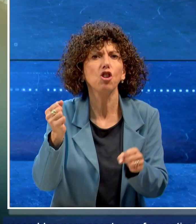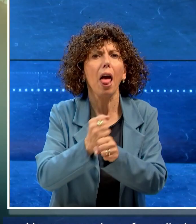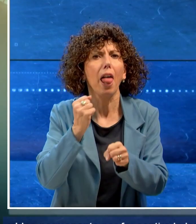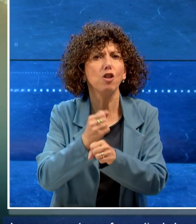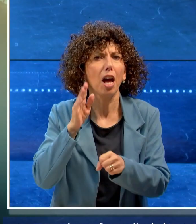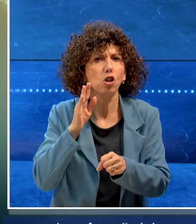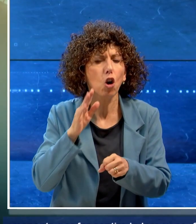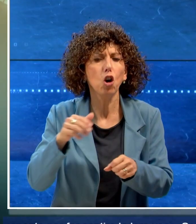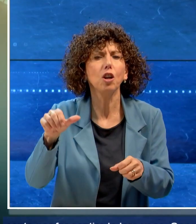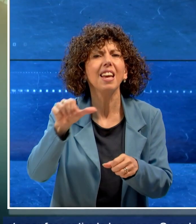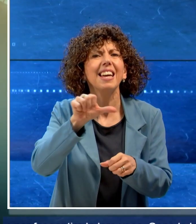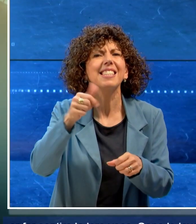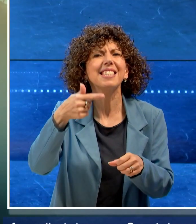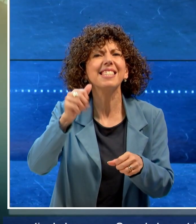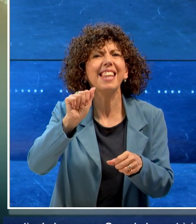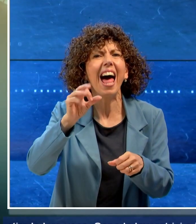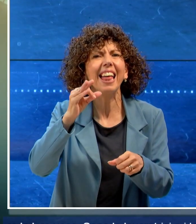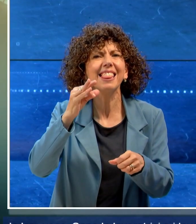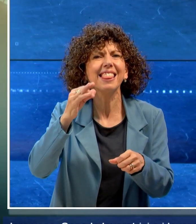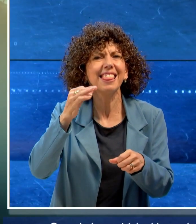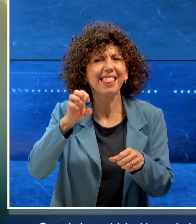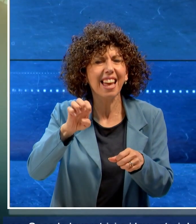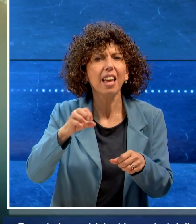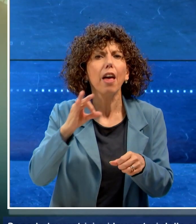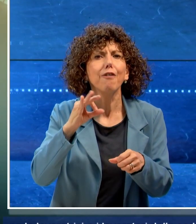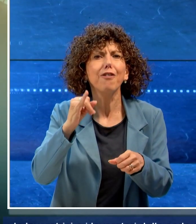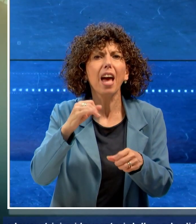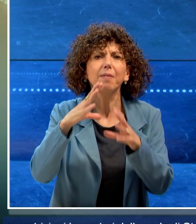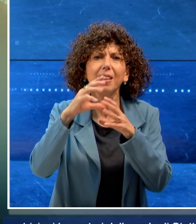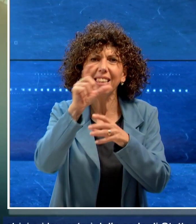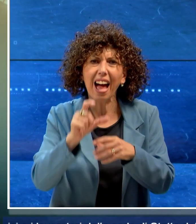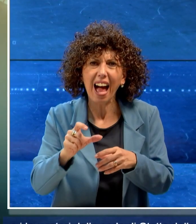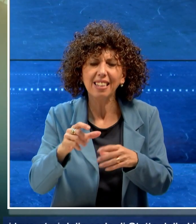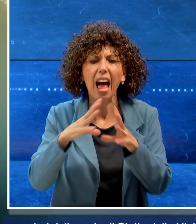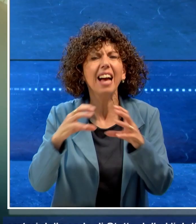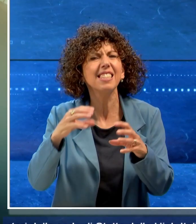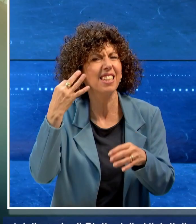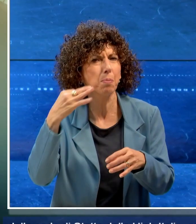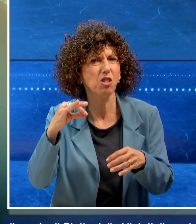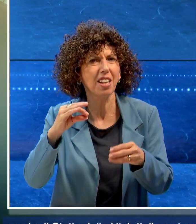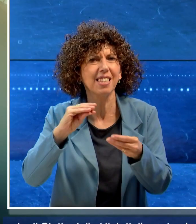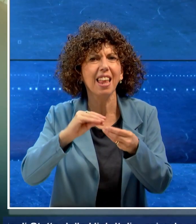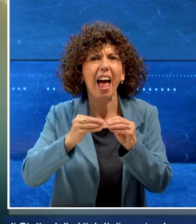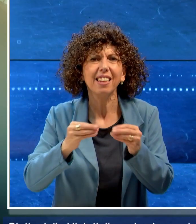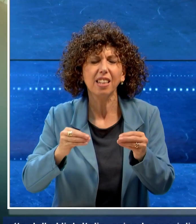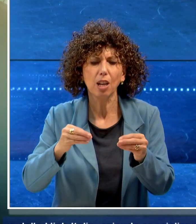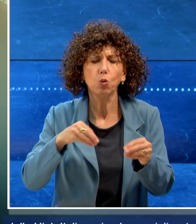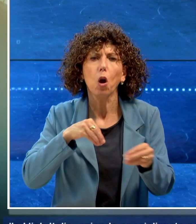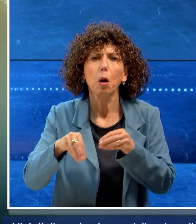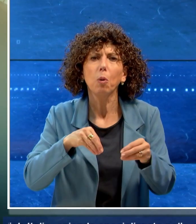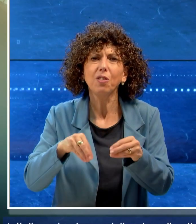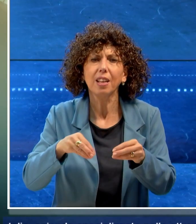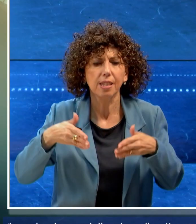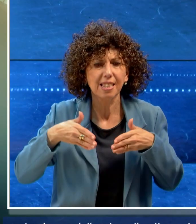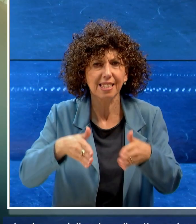sede di Statte della Hiab Italia, azienda specializzata nelle attrezzature per la movimentazione